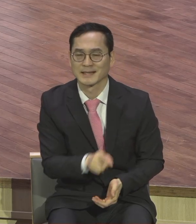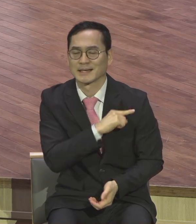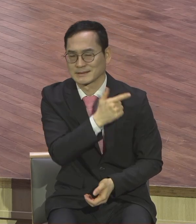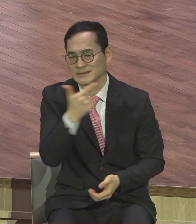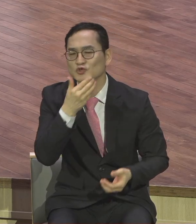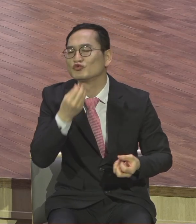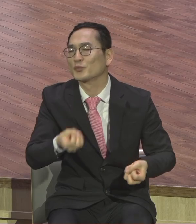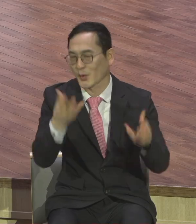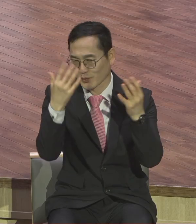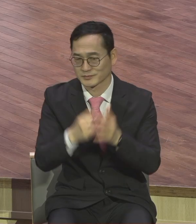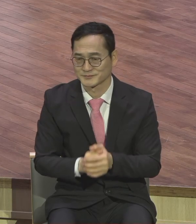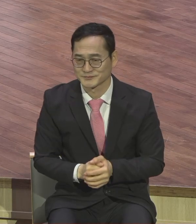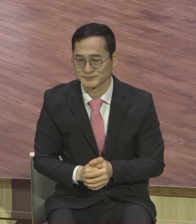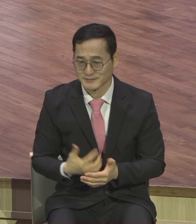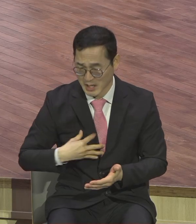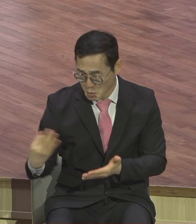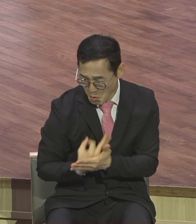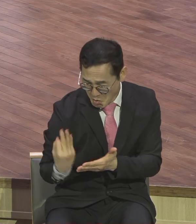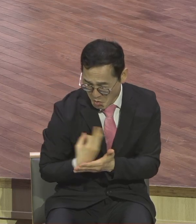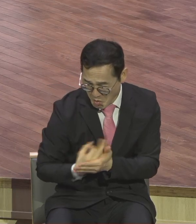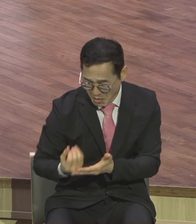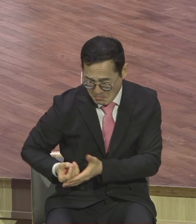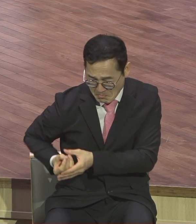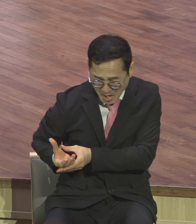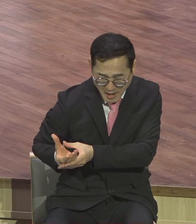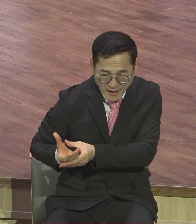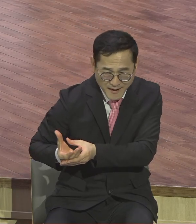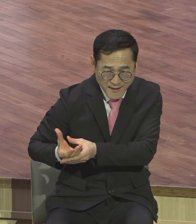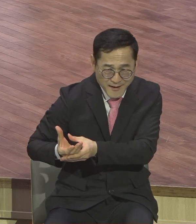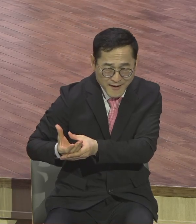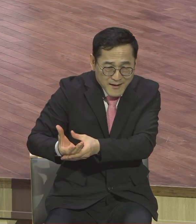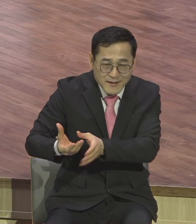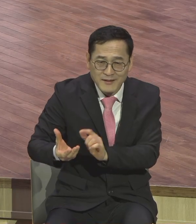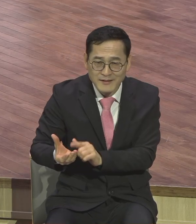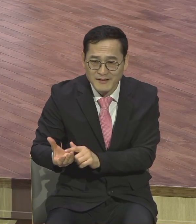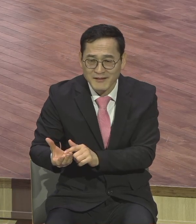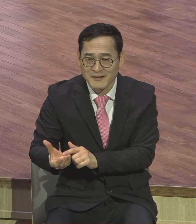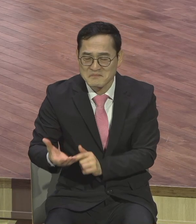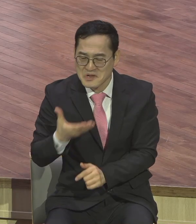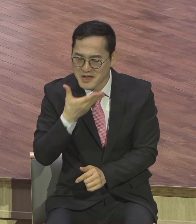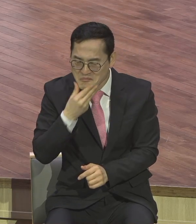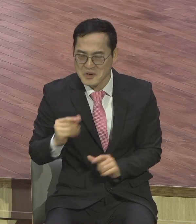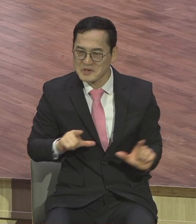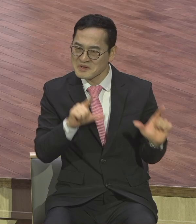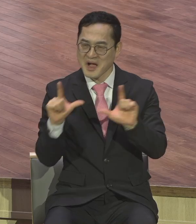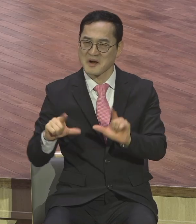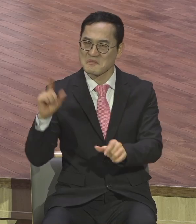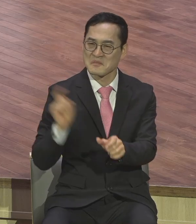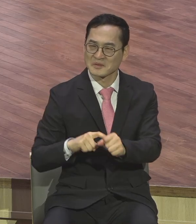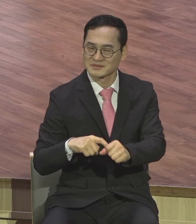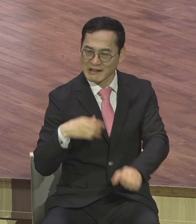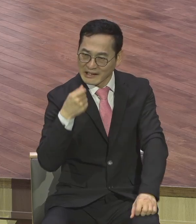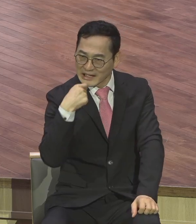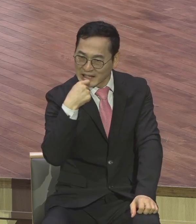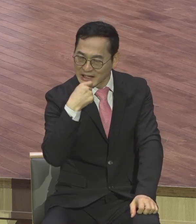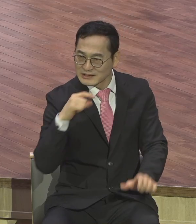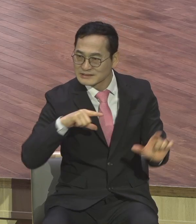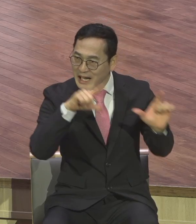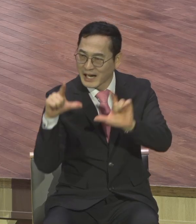올리기 위해서 실커넷다 바벨탑 다 무너져요 오늘 본문 말씀을 통해서 영혼 전